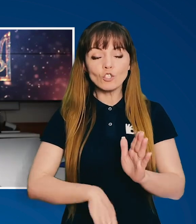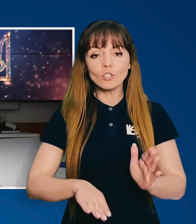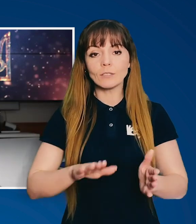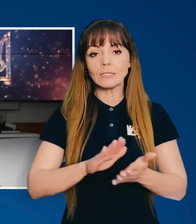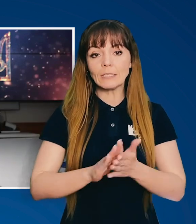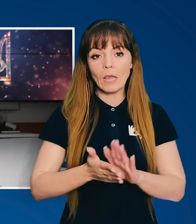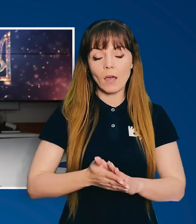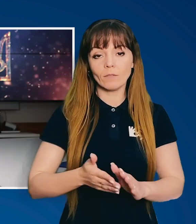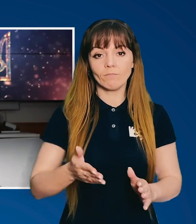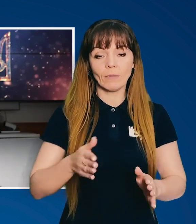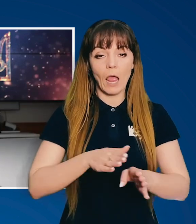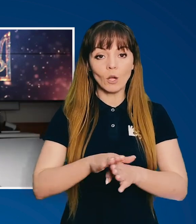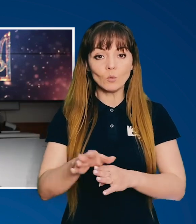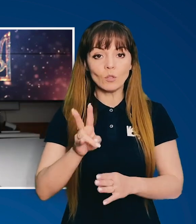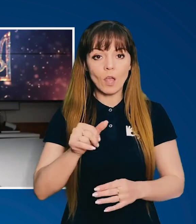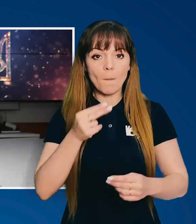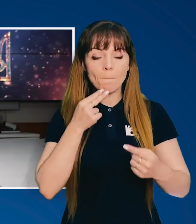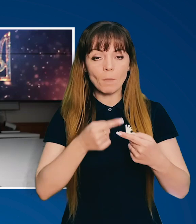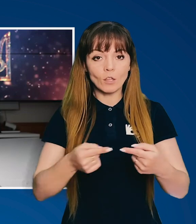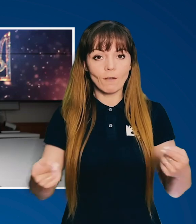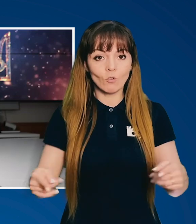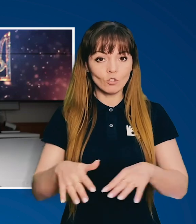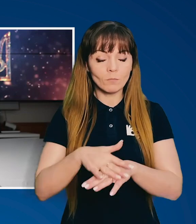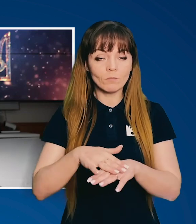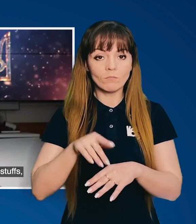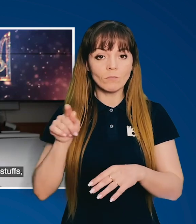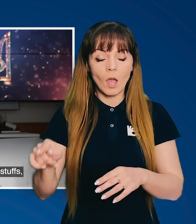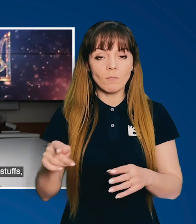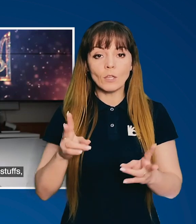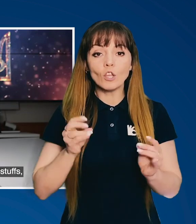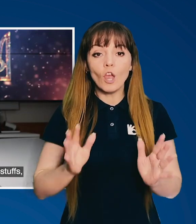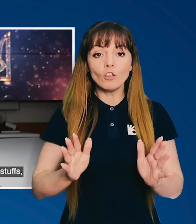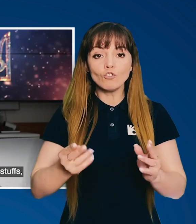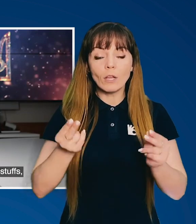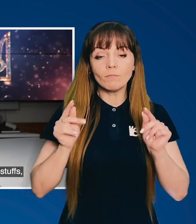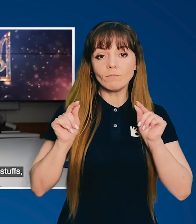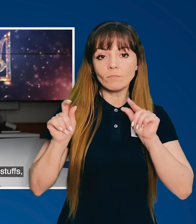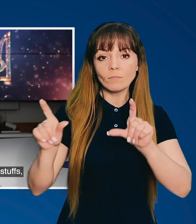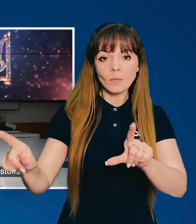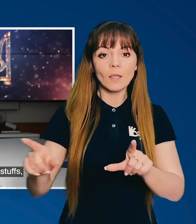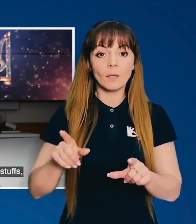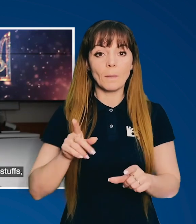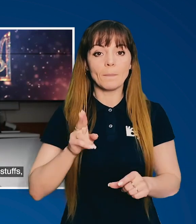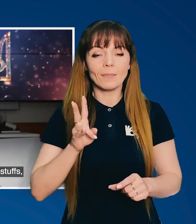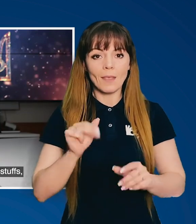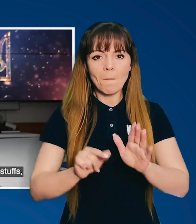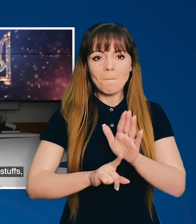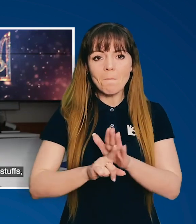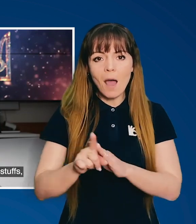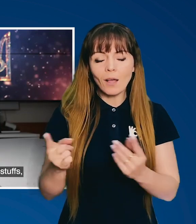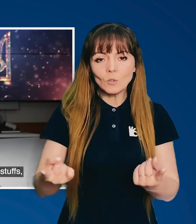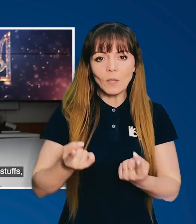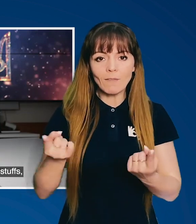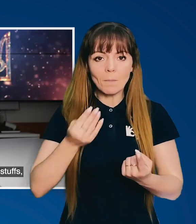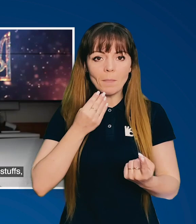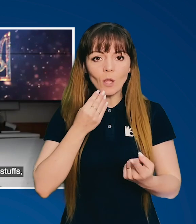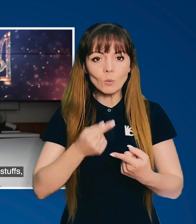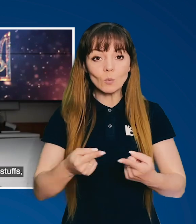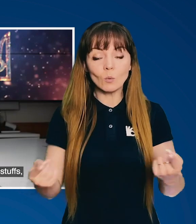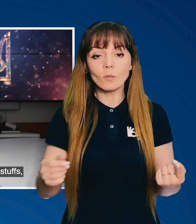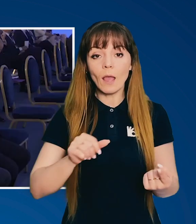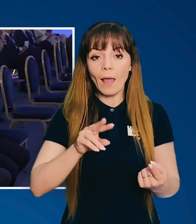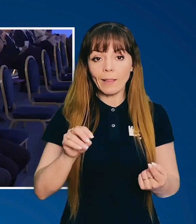гірший сценарій реалізується на продовольчому ринку. Там провокується не лише зростання цін, при чому на базові